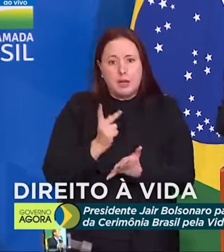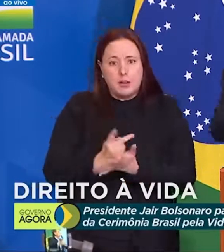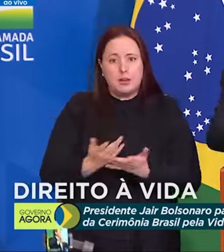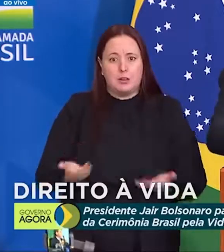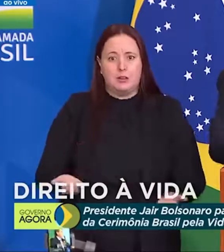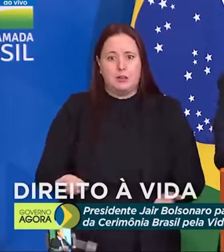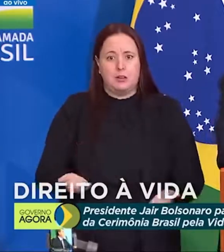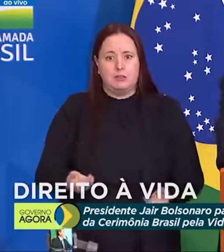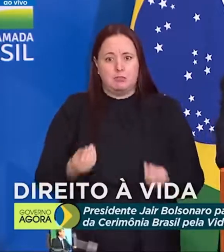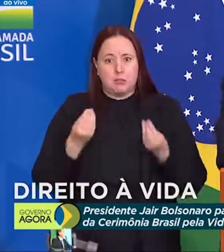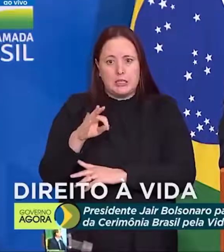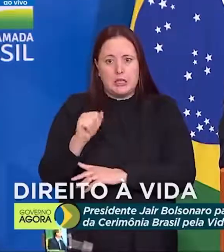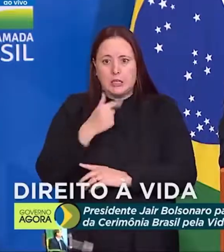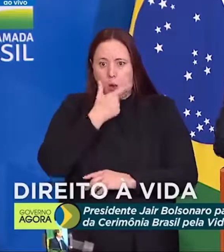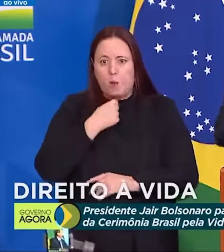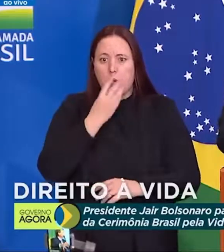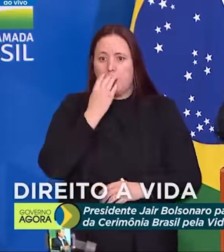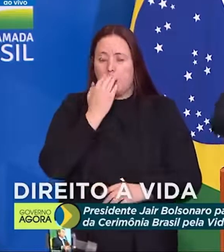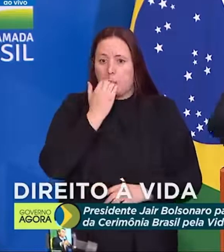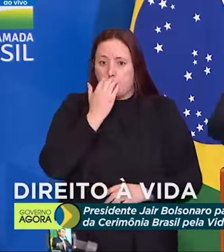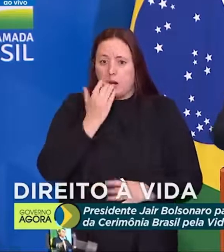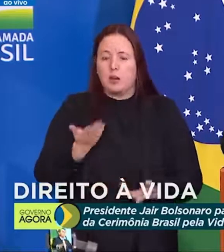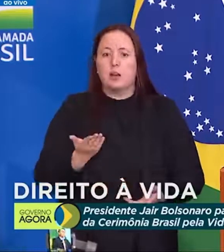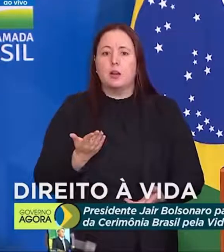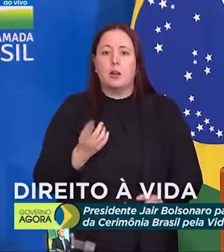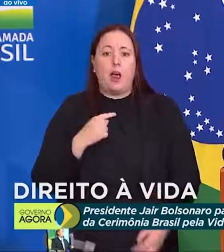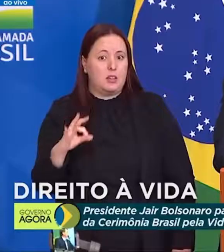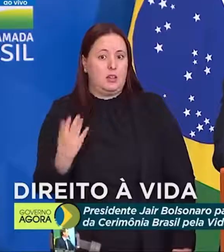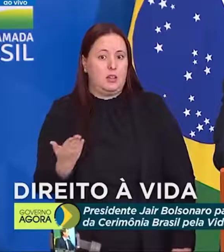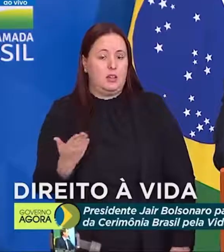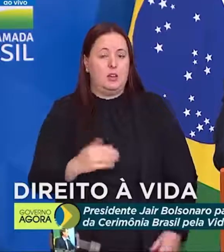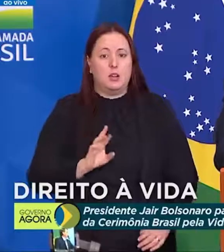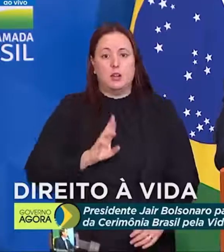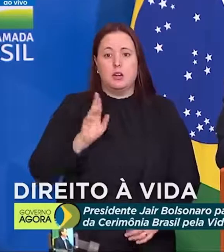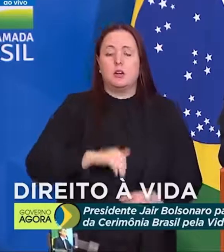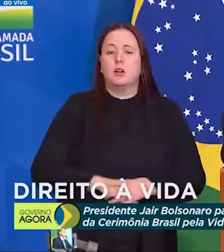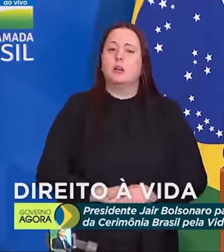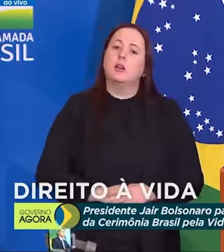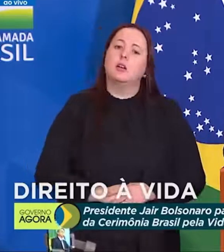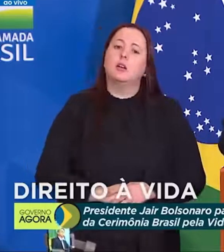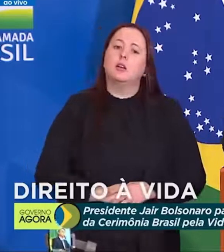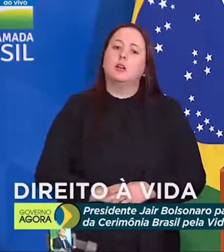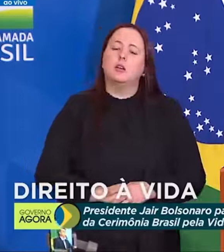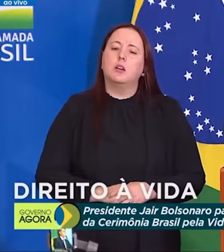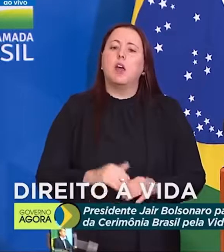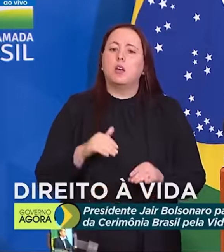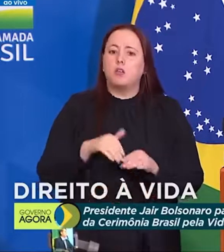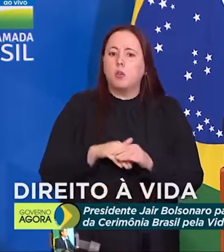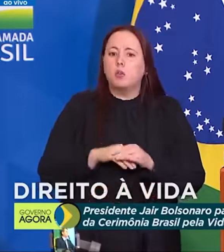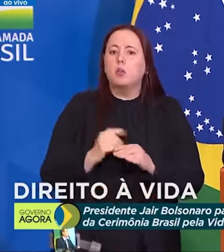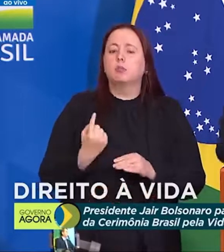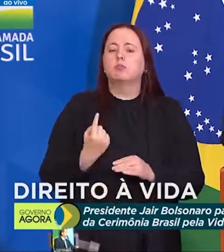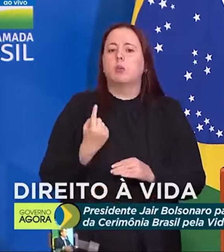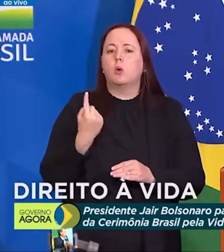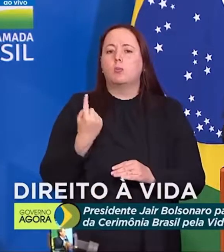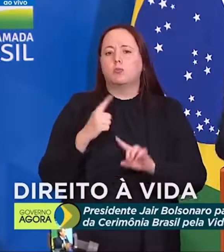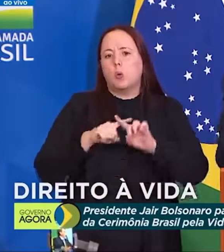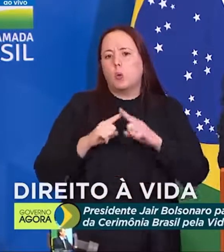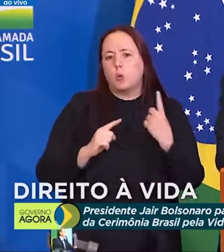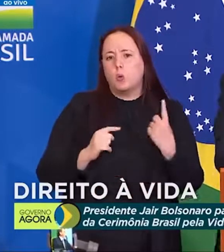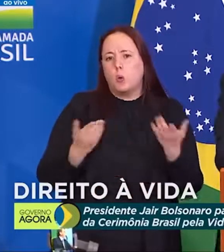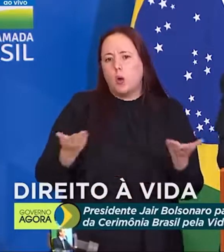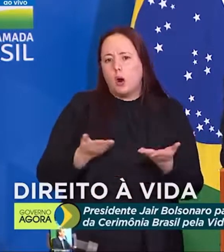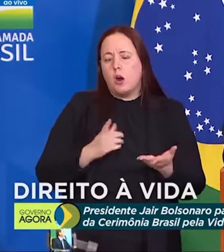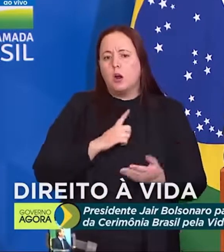marxista-leninista, advogado do MST. Votou depois o Cássio Nunes um a um. Agora está